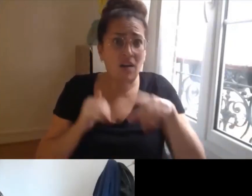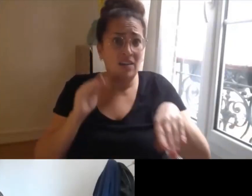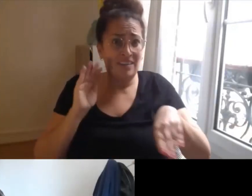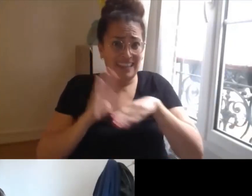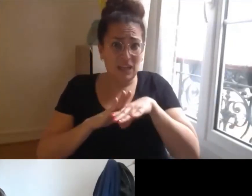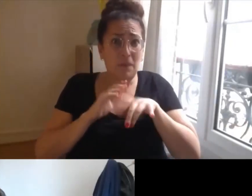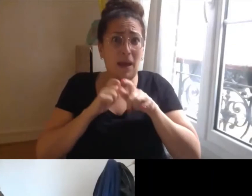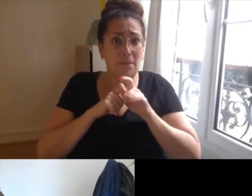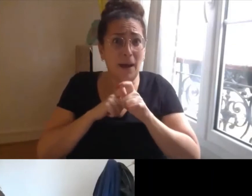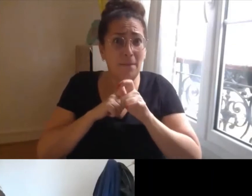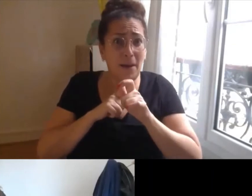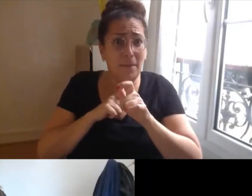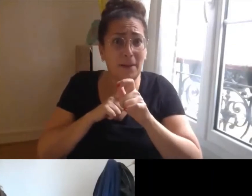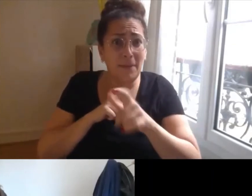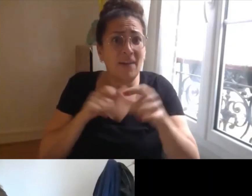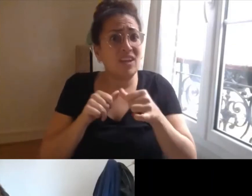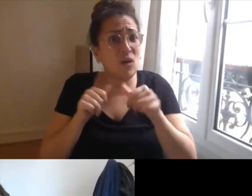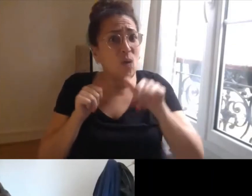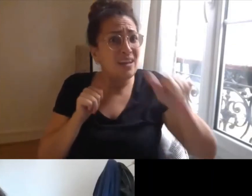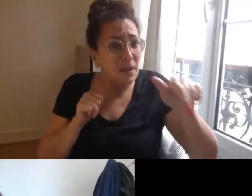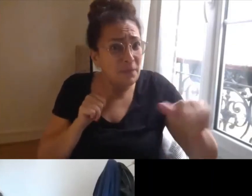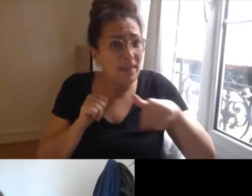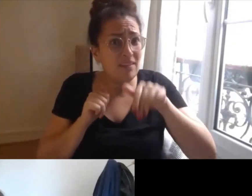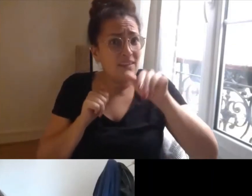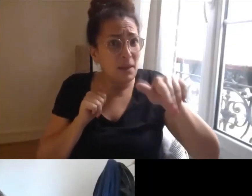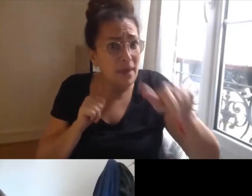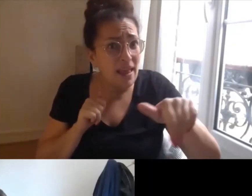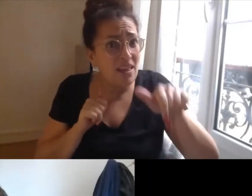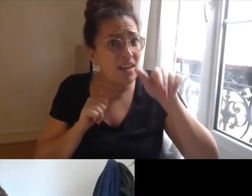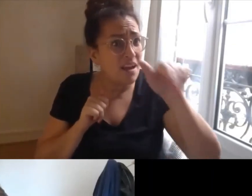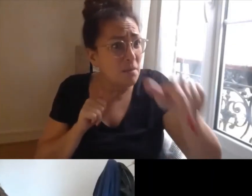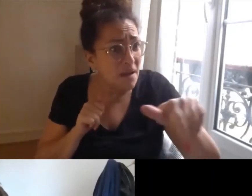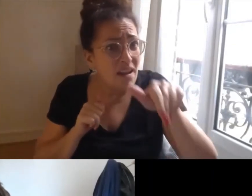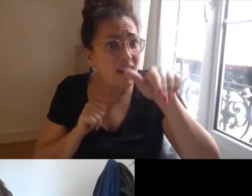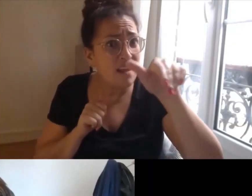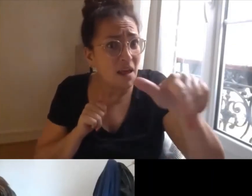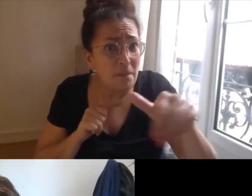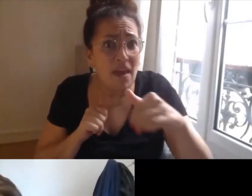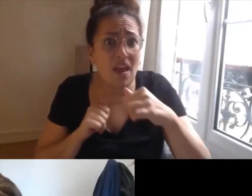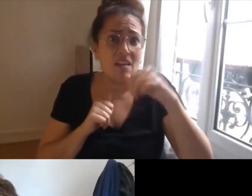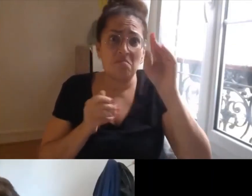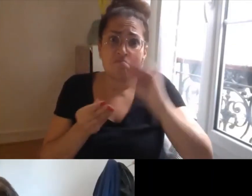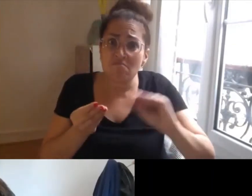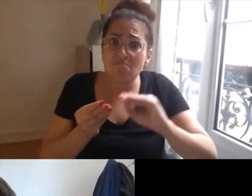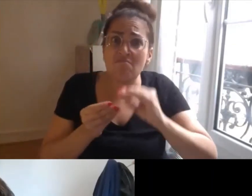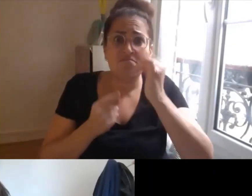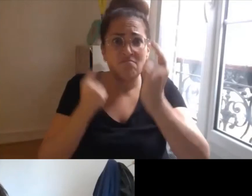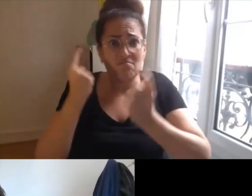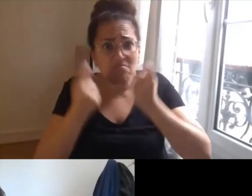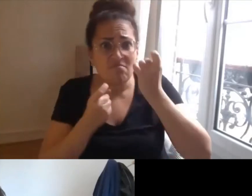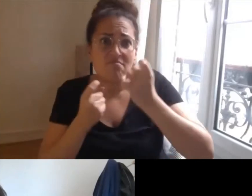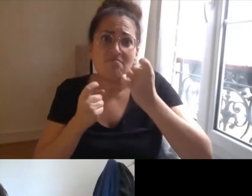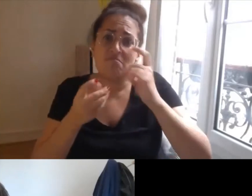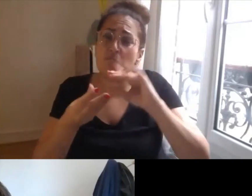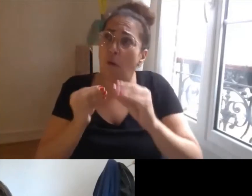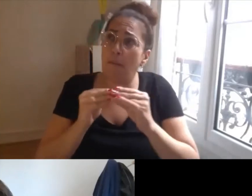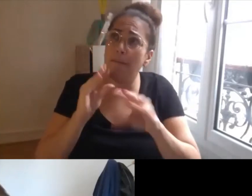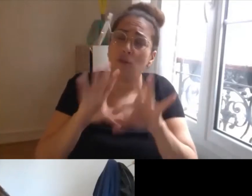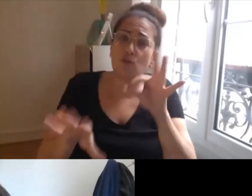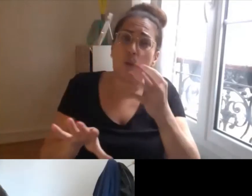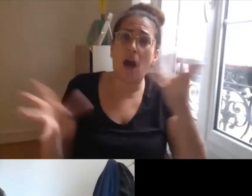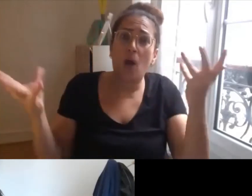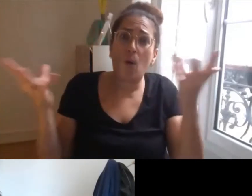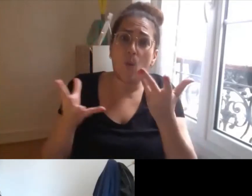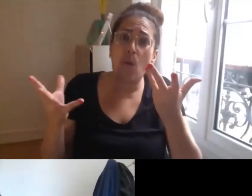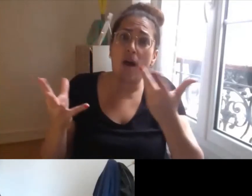la définition du questionnement de la problématique par exemple j'ai souvenir que le choix d'accès